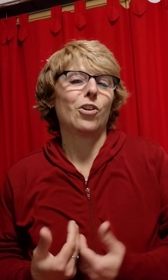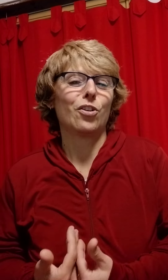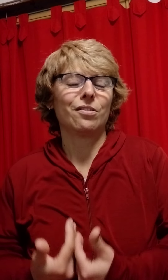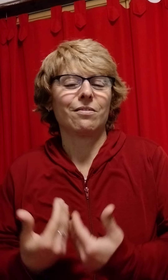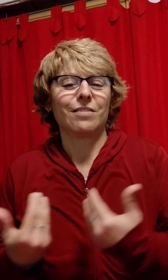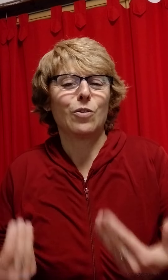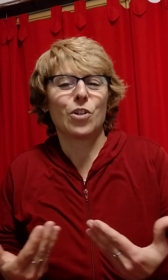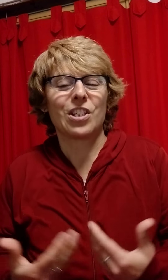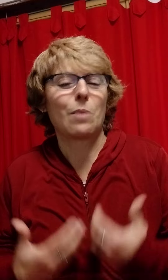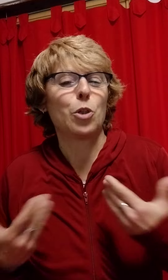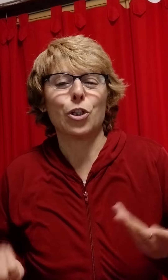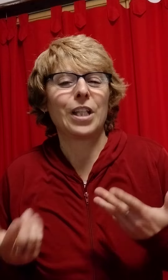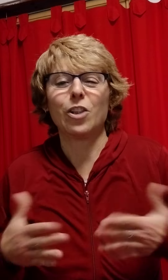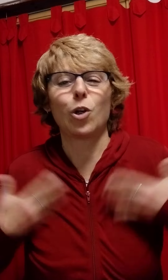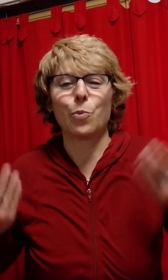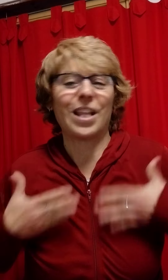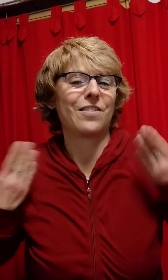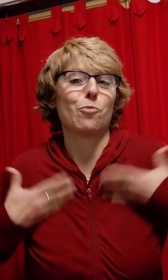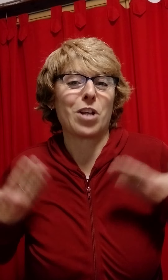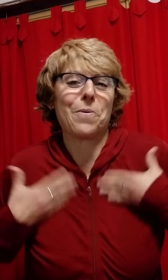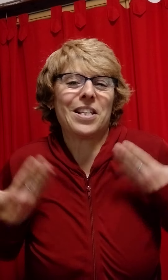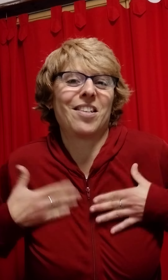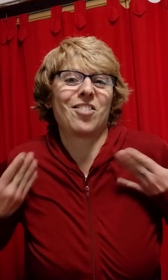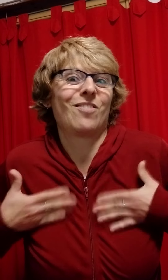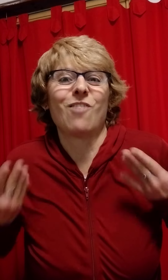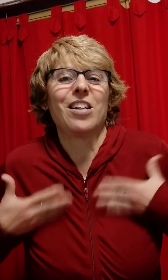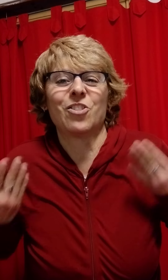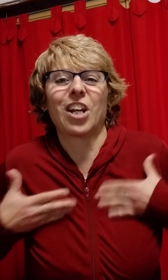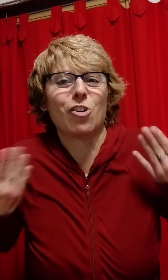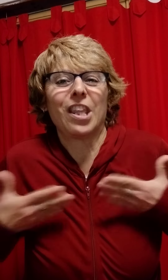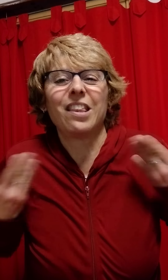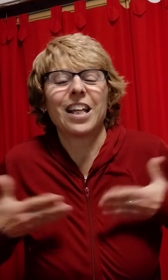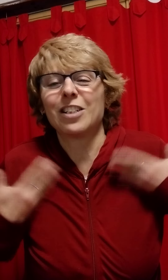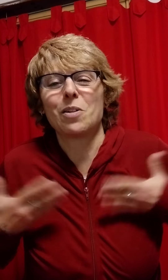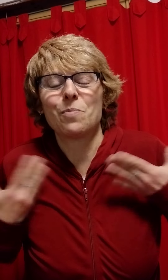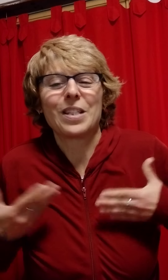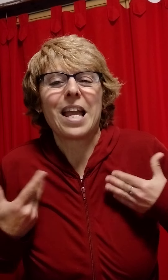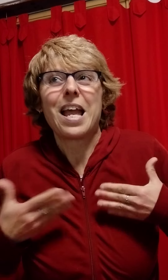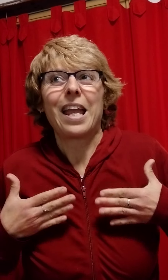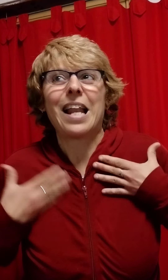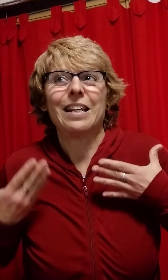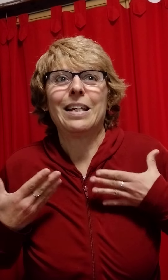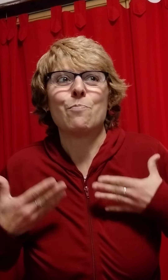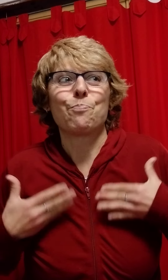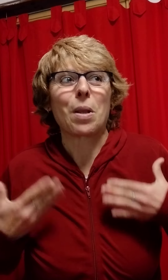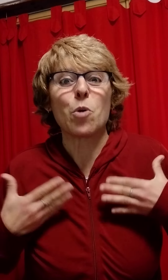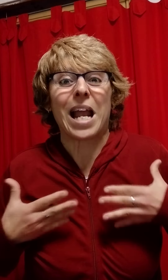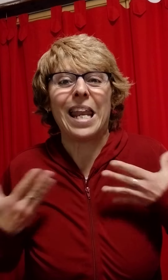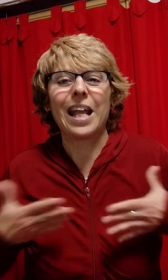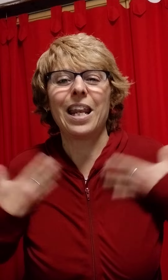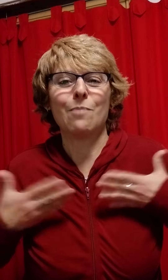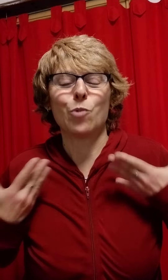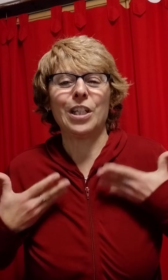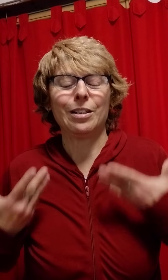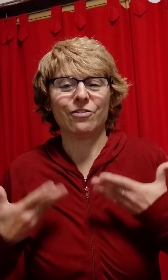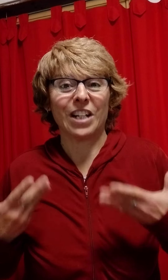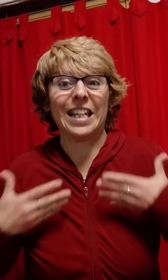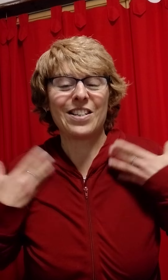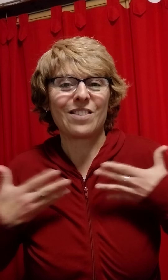¿no? De uno si está muy contento, lo puede hacer muchas veces. Ay, estoy re contenta, estoy muy alegre, muy feliz,